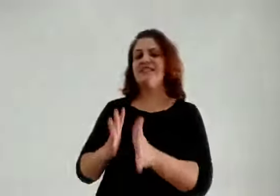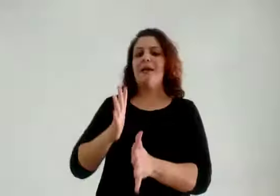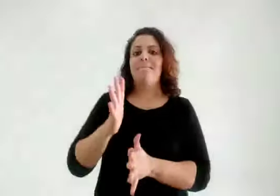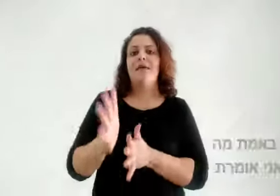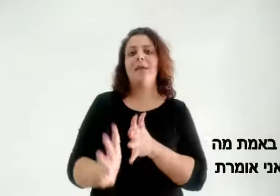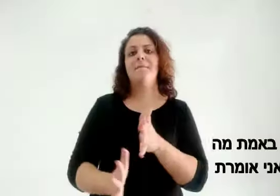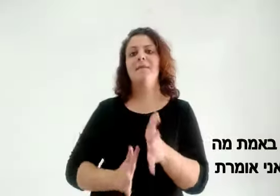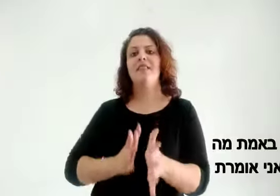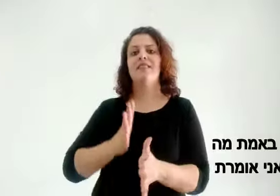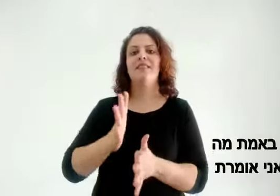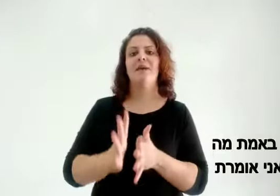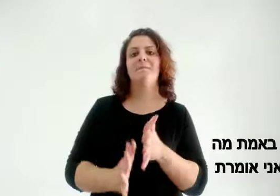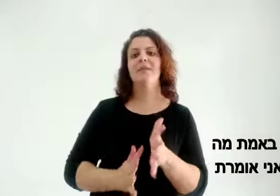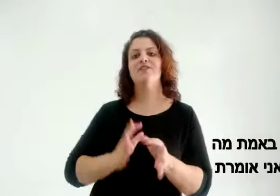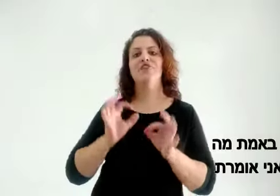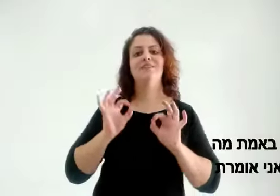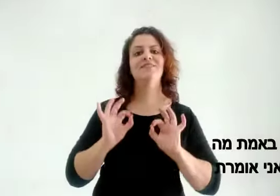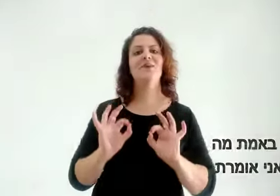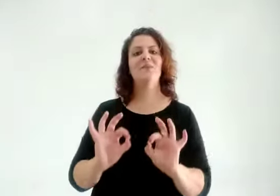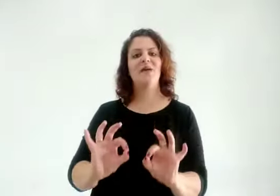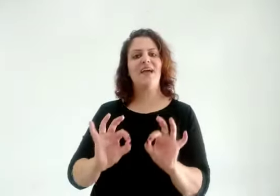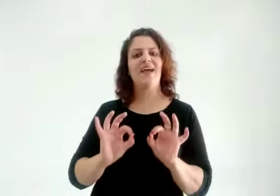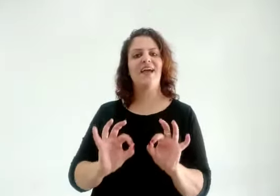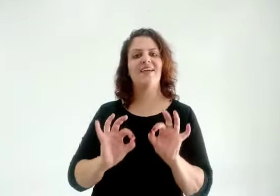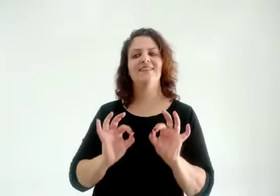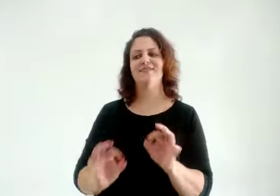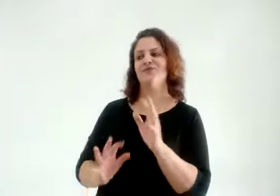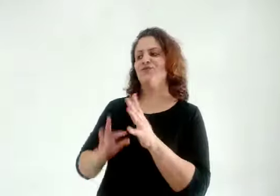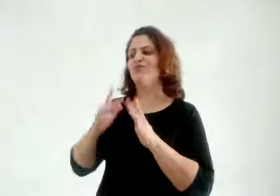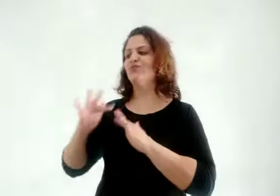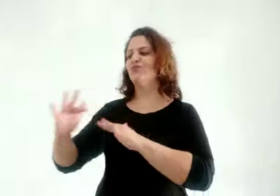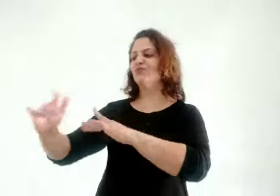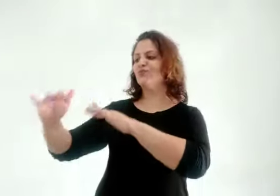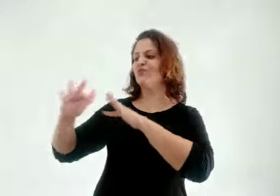זה באמת אין מה שאני אומרת